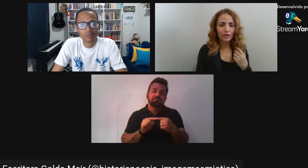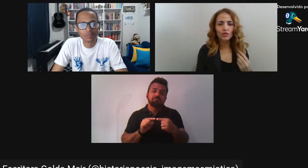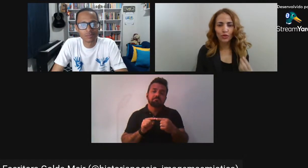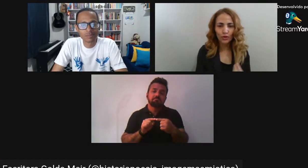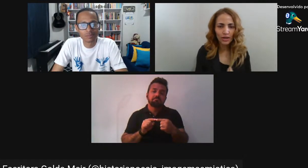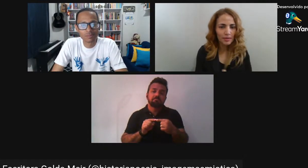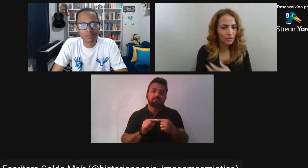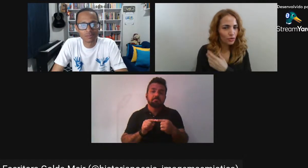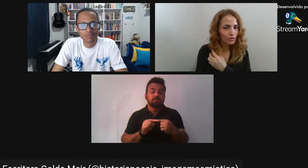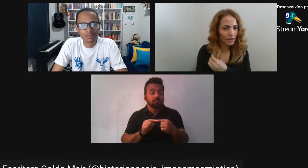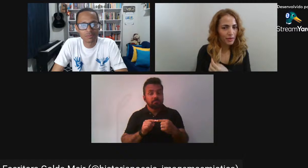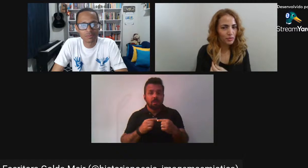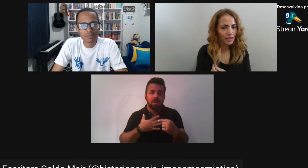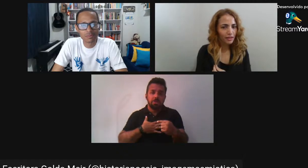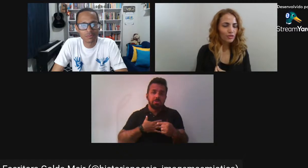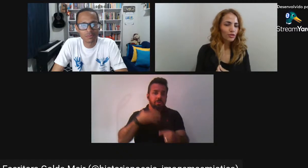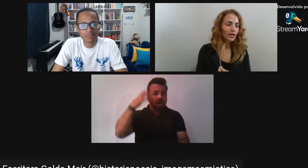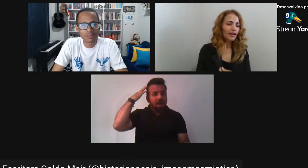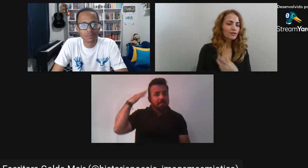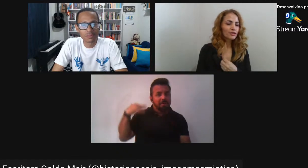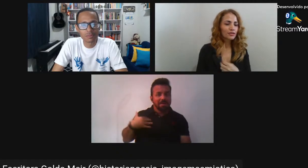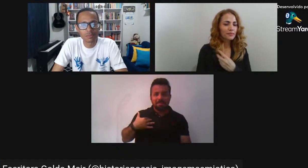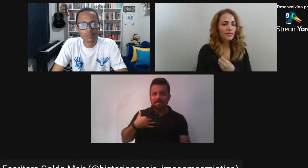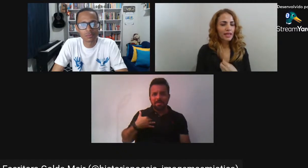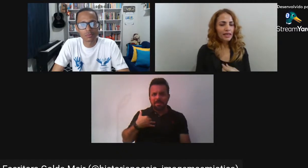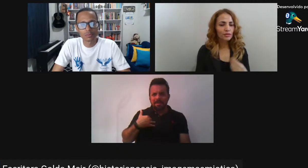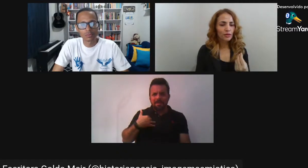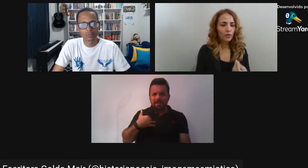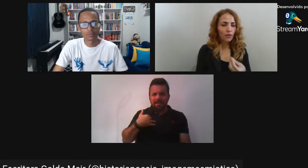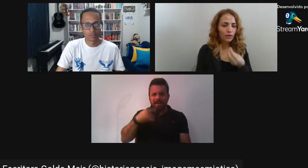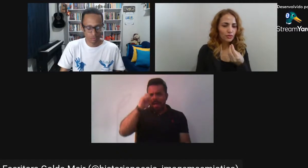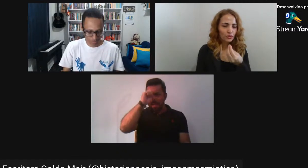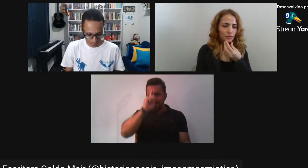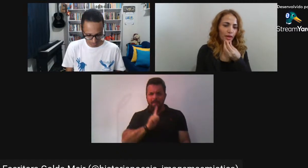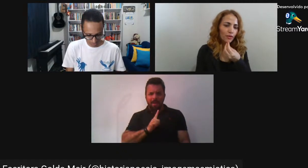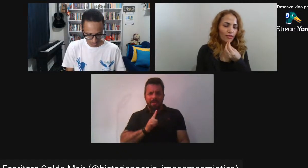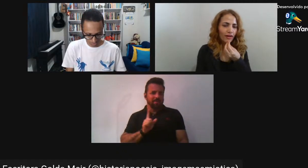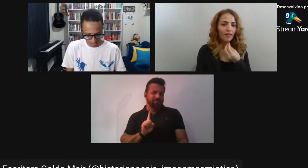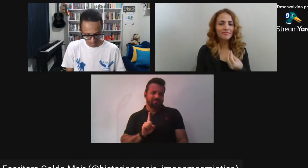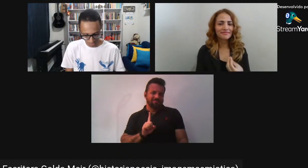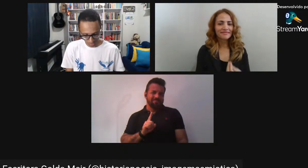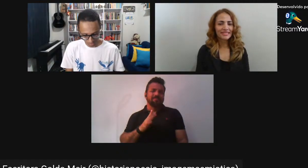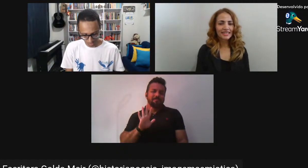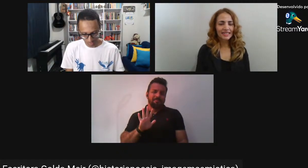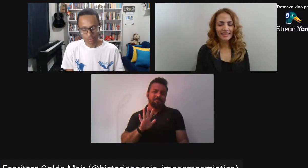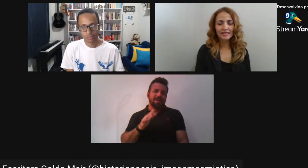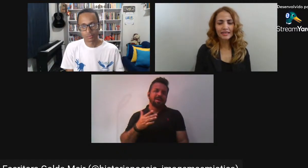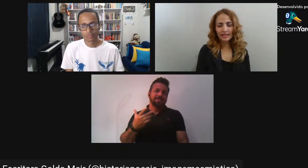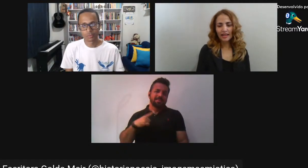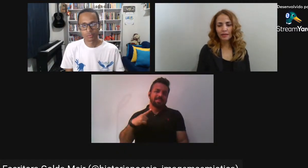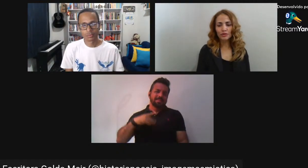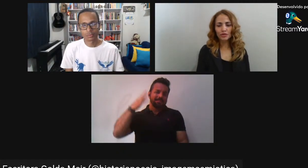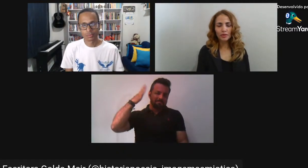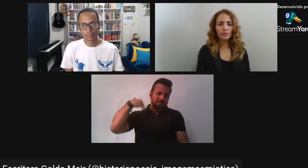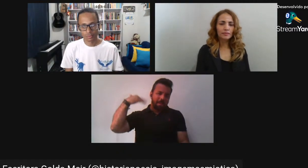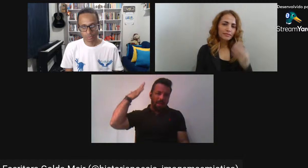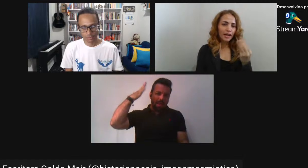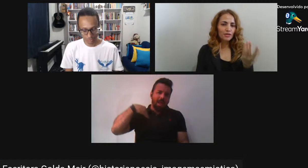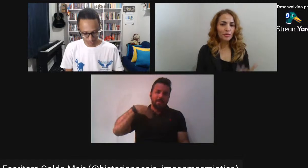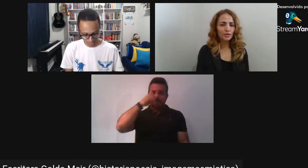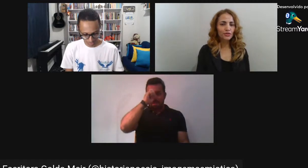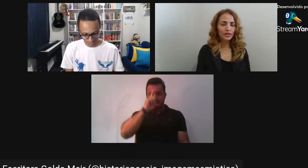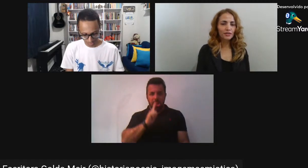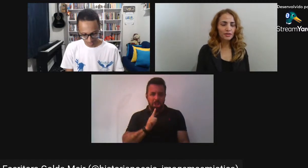Eu não sou loura Mas eu estou com os cabelos Pintados de dourados Eu tenho um rosto meio oval Lábios